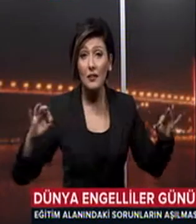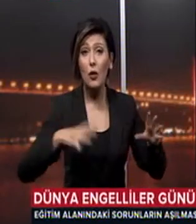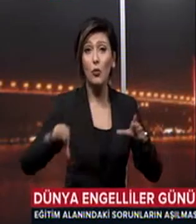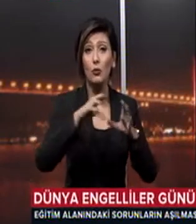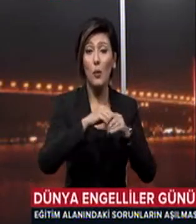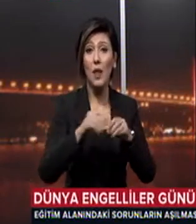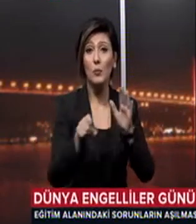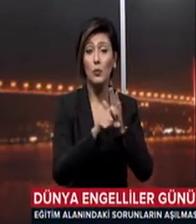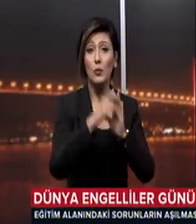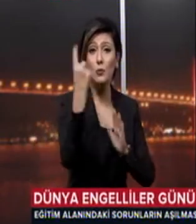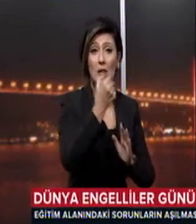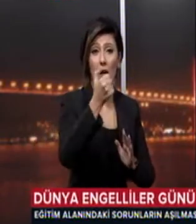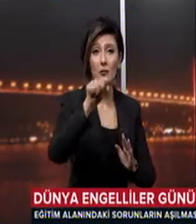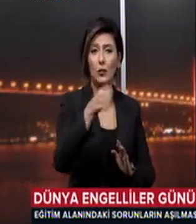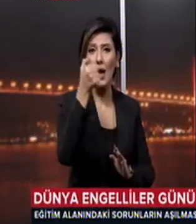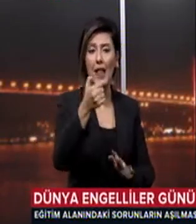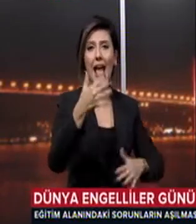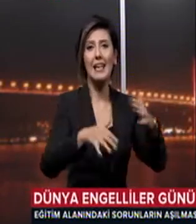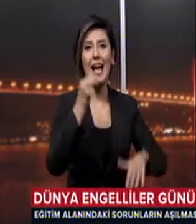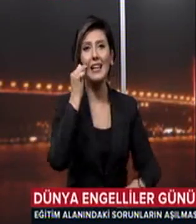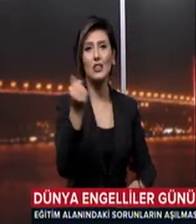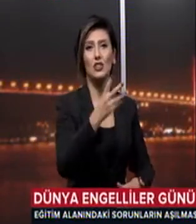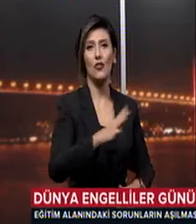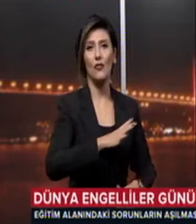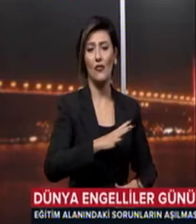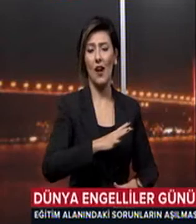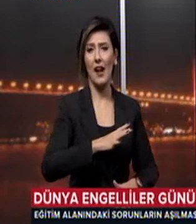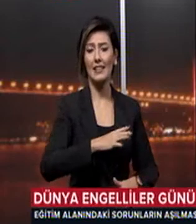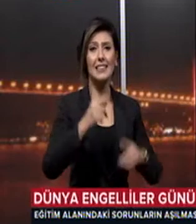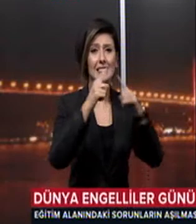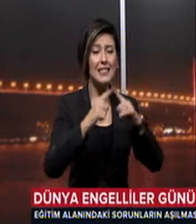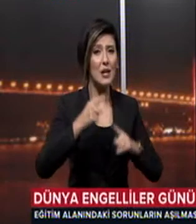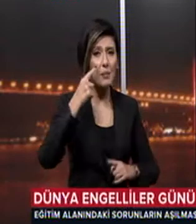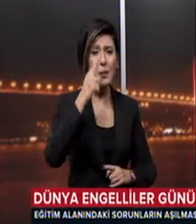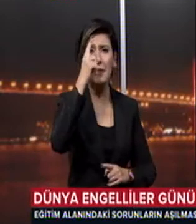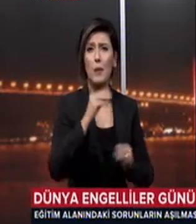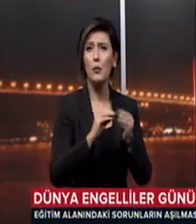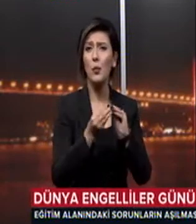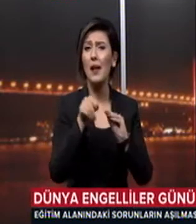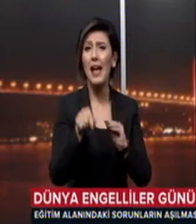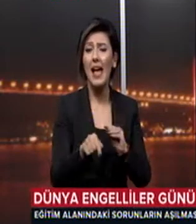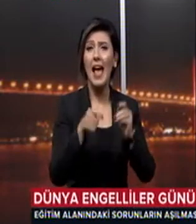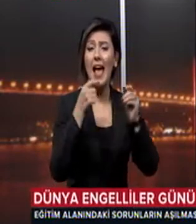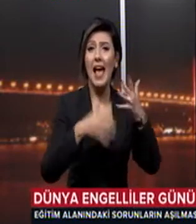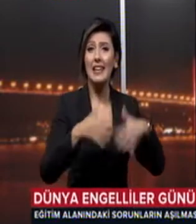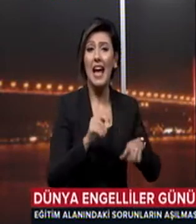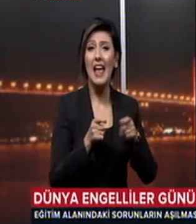%6,6'sı engelli bireylerden oluşuyor İstatistiklere yansıyan temel sorun engellilerin eğitim düzeyinin genel